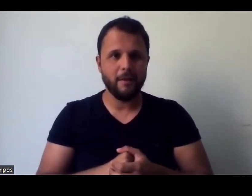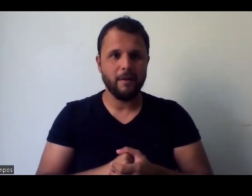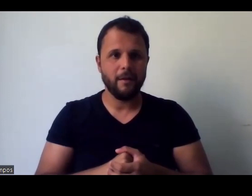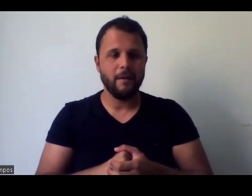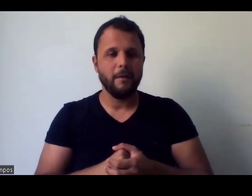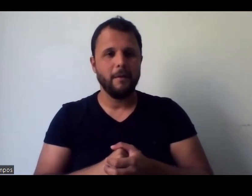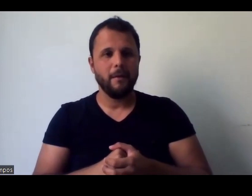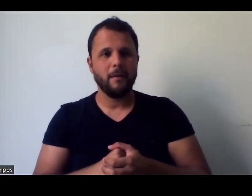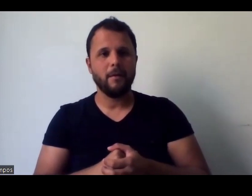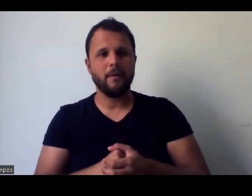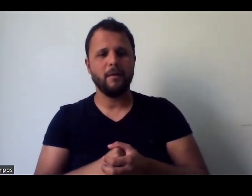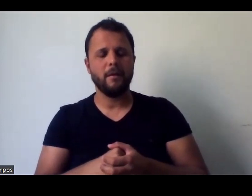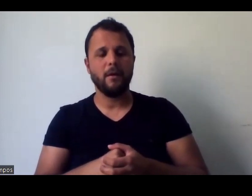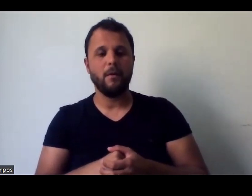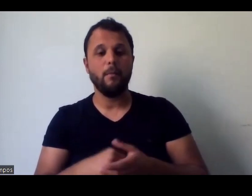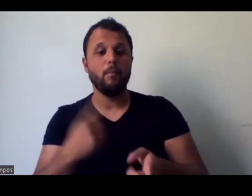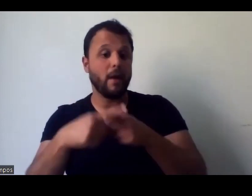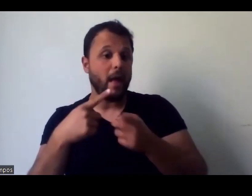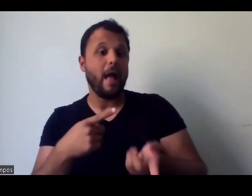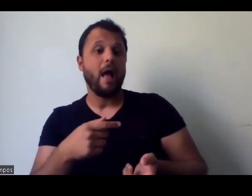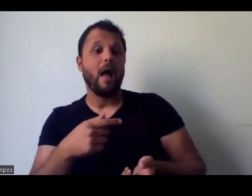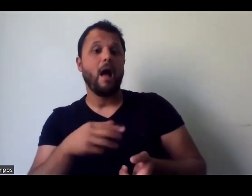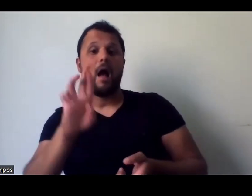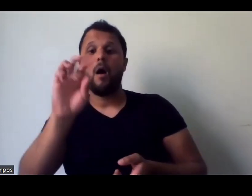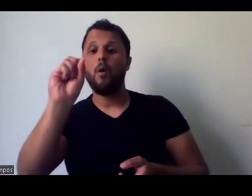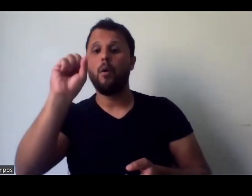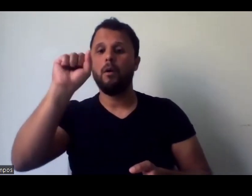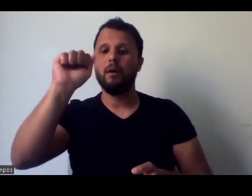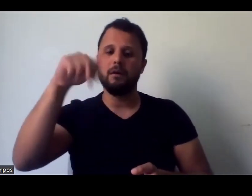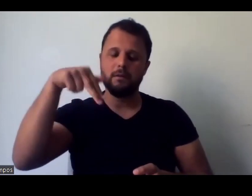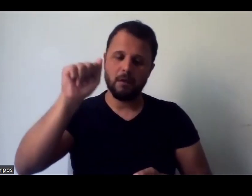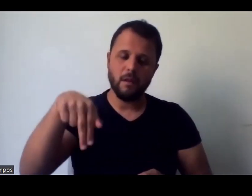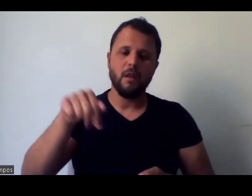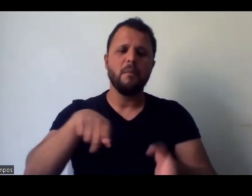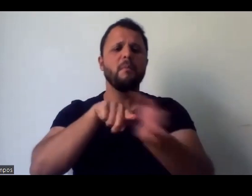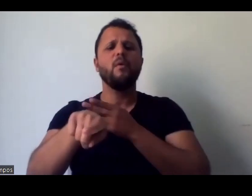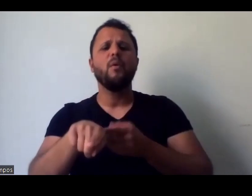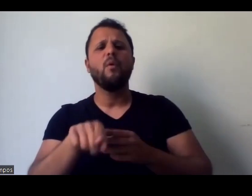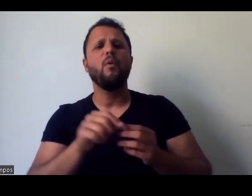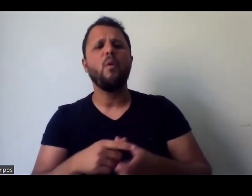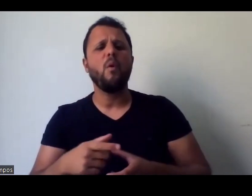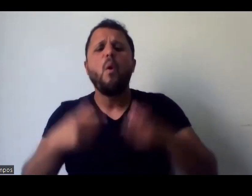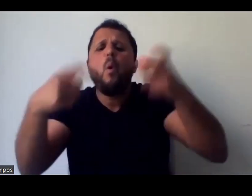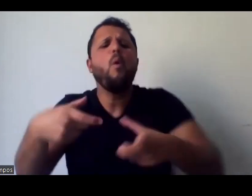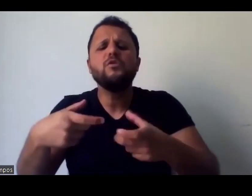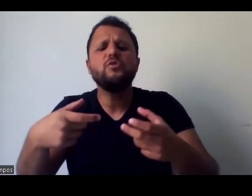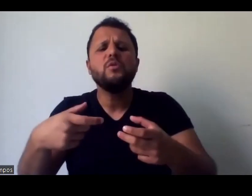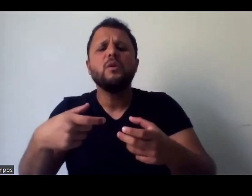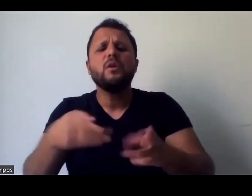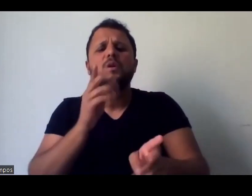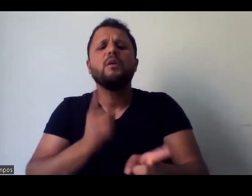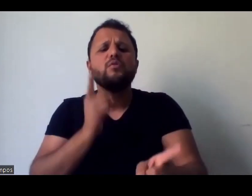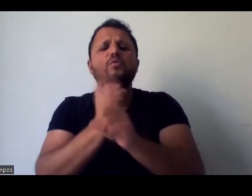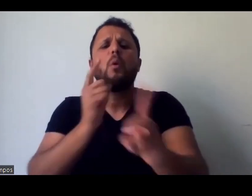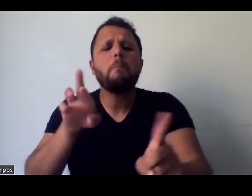referências, né, você, a Rosana perguntou, enquanto a Bel apresentava, onde eu acho isso? Então, eu trouxe essa